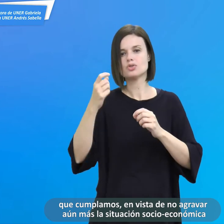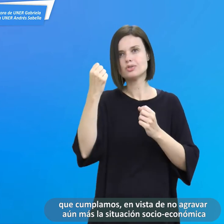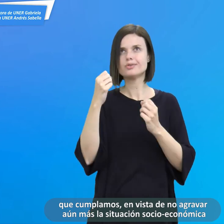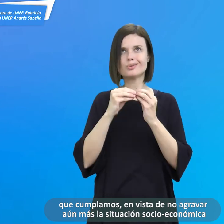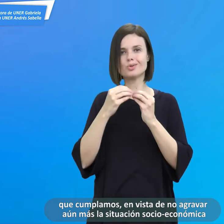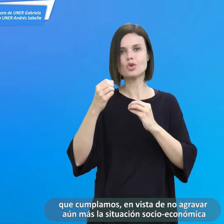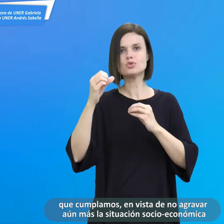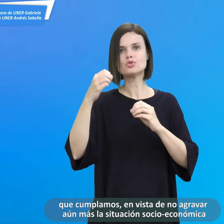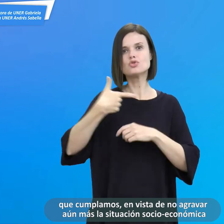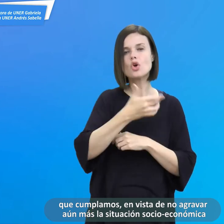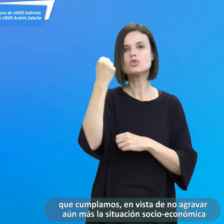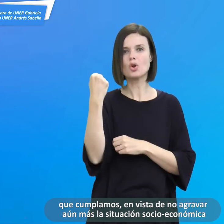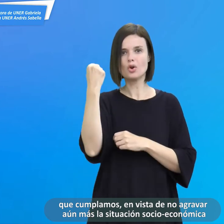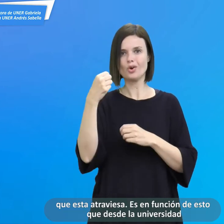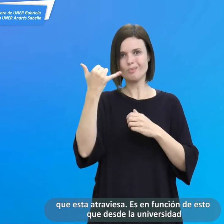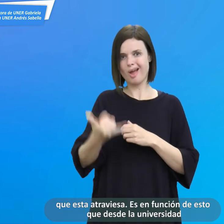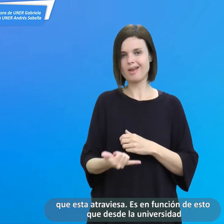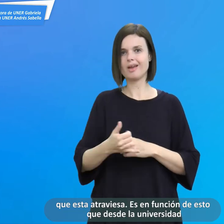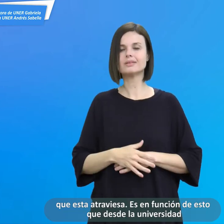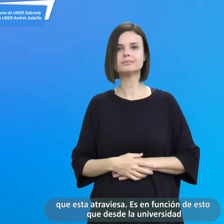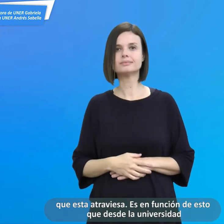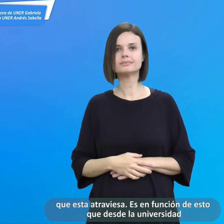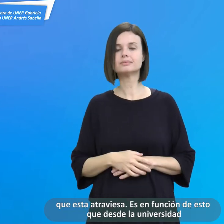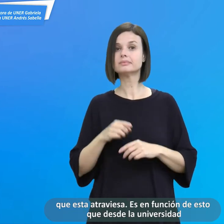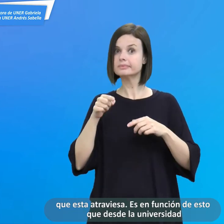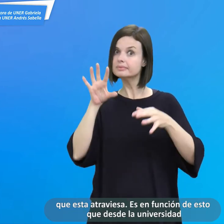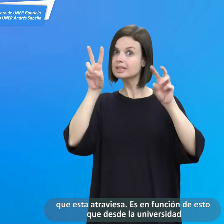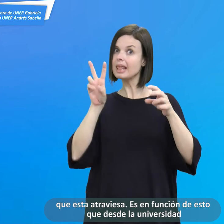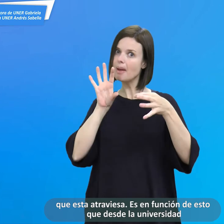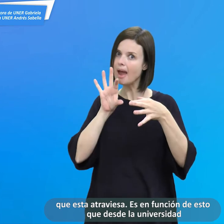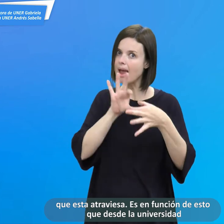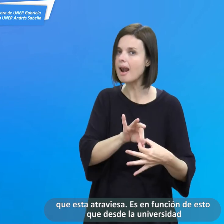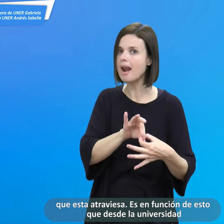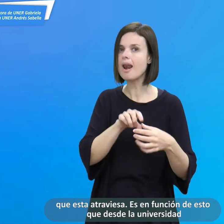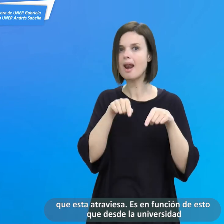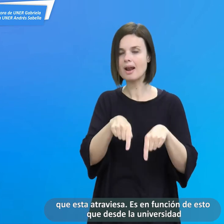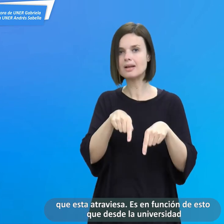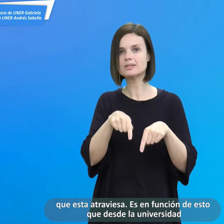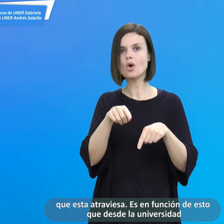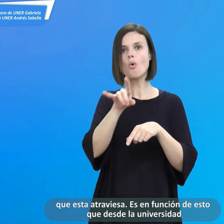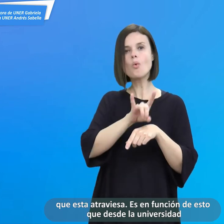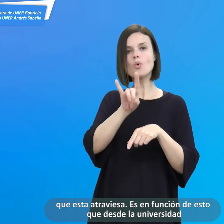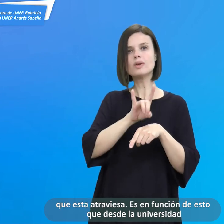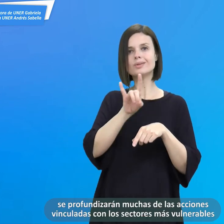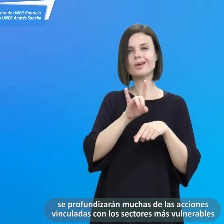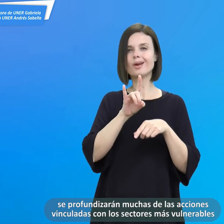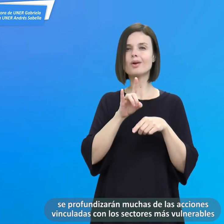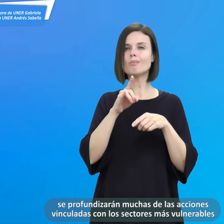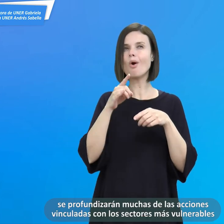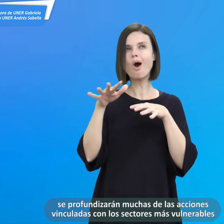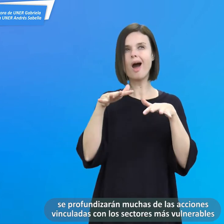socioeconómica que ésta atraviesa. Es en función de esto que desde la universidad